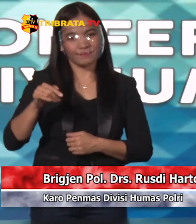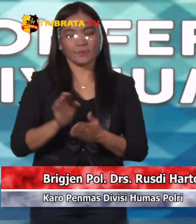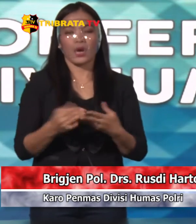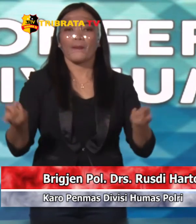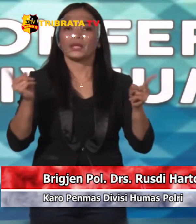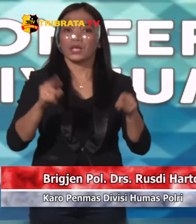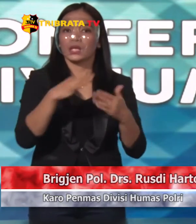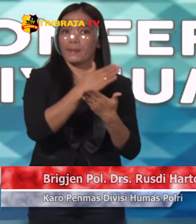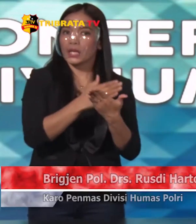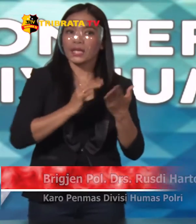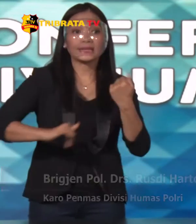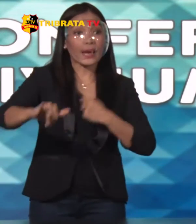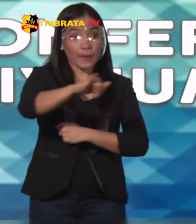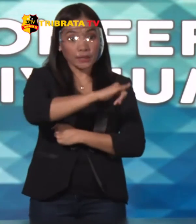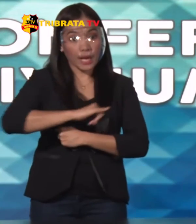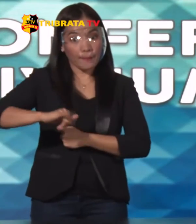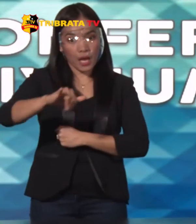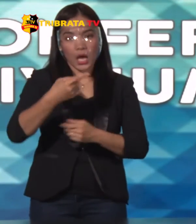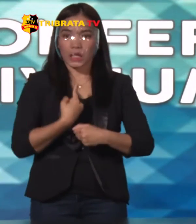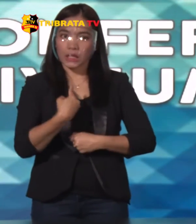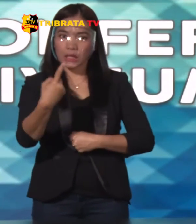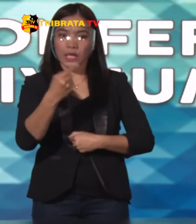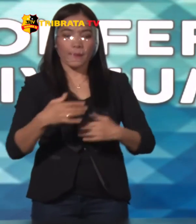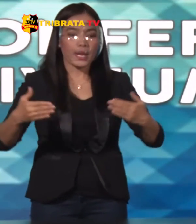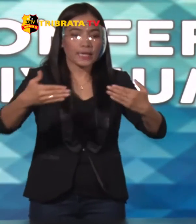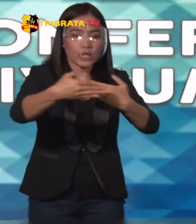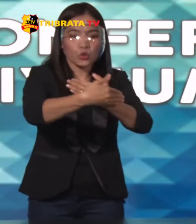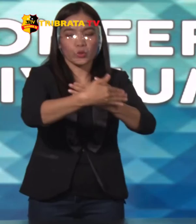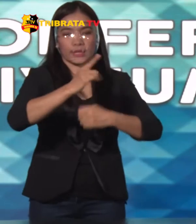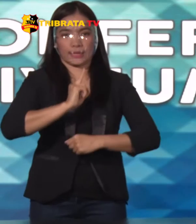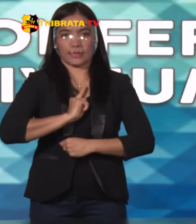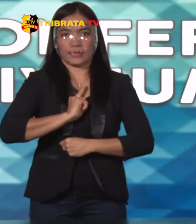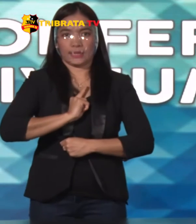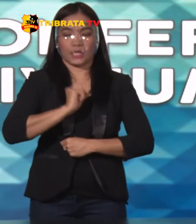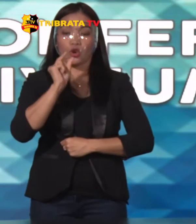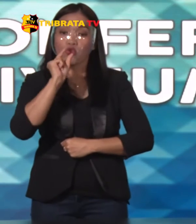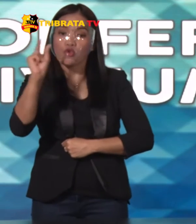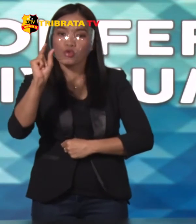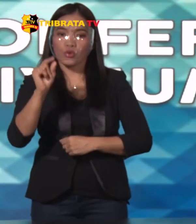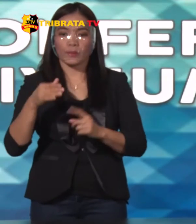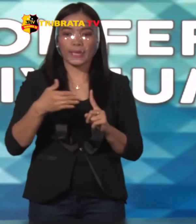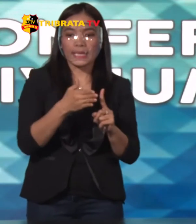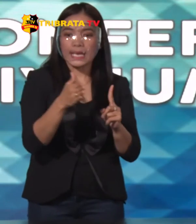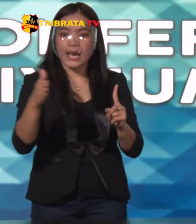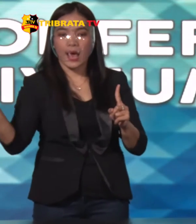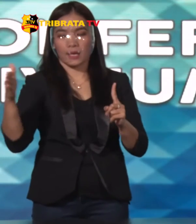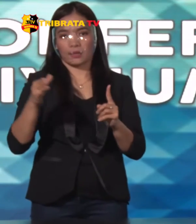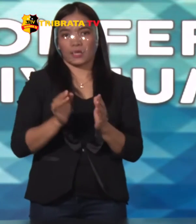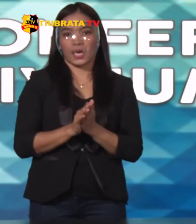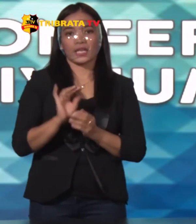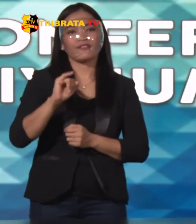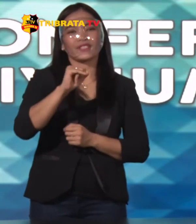bagian Bersama-sama Kita melindungi Diri kita Untuk dapat Terhindar Dari